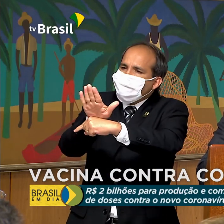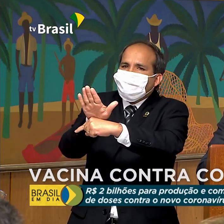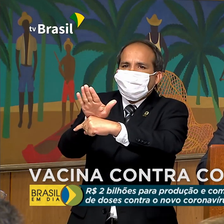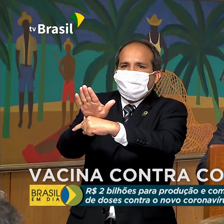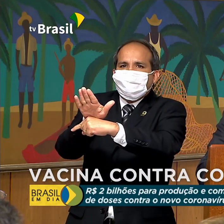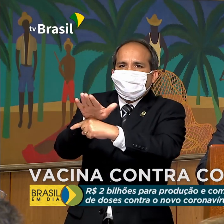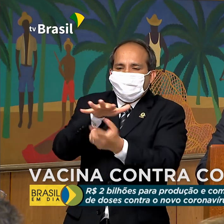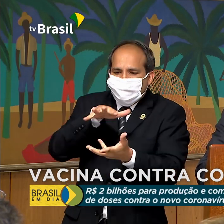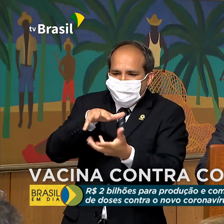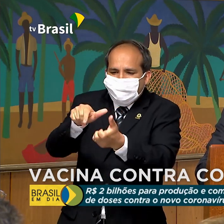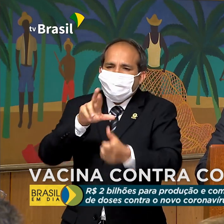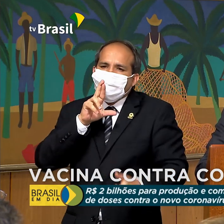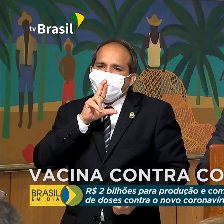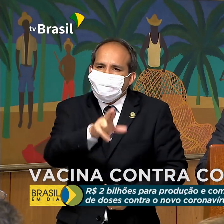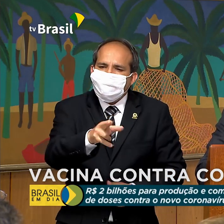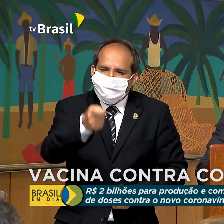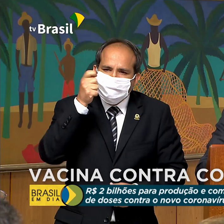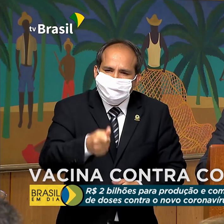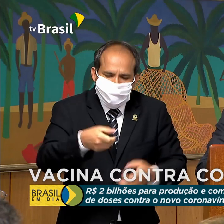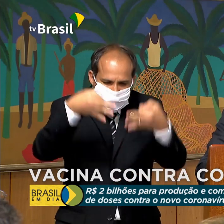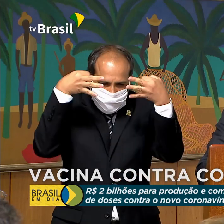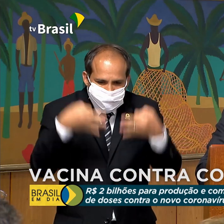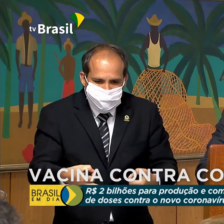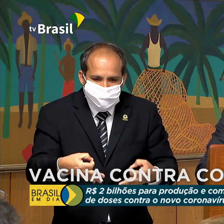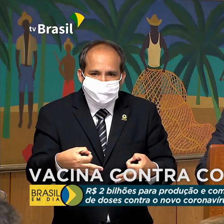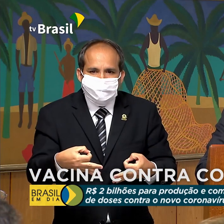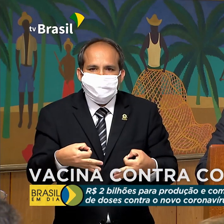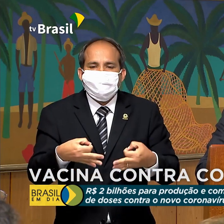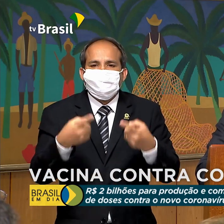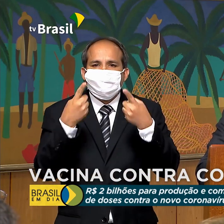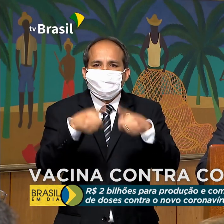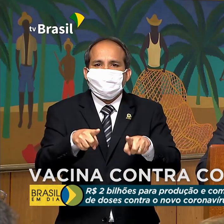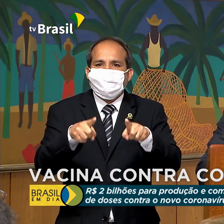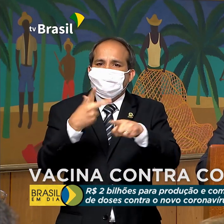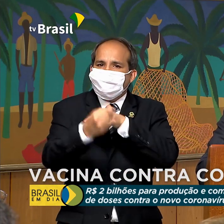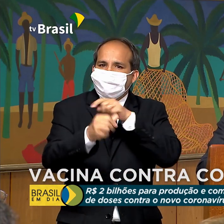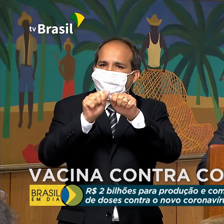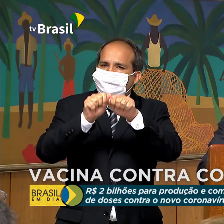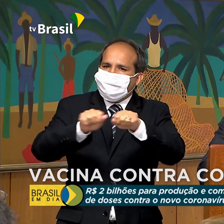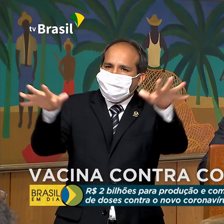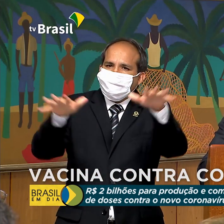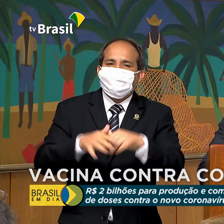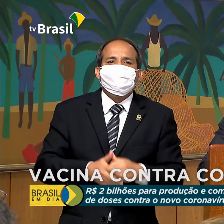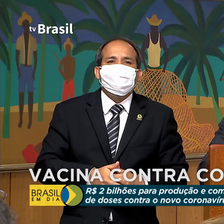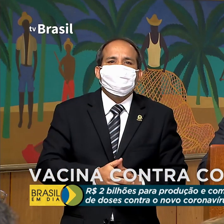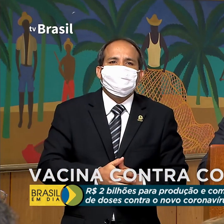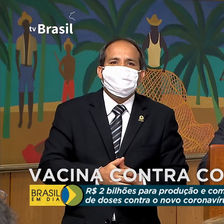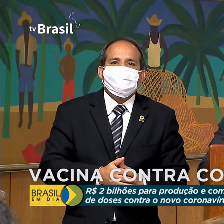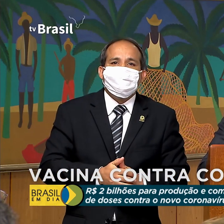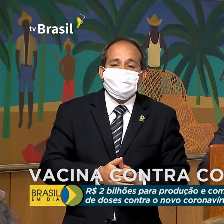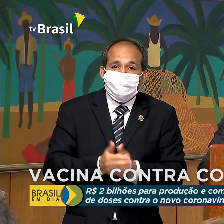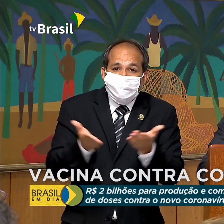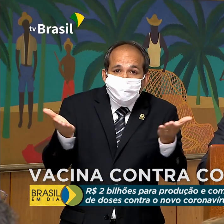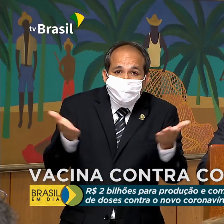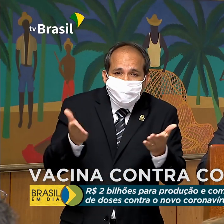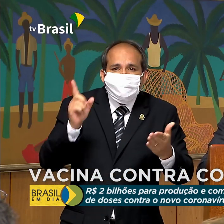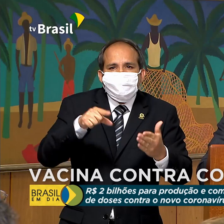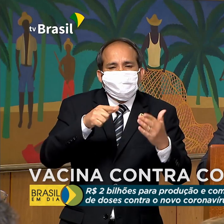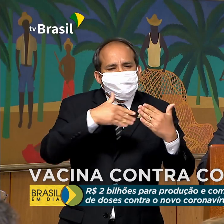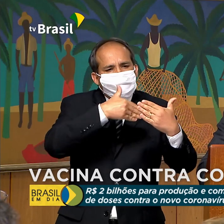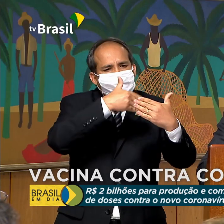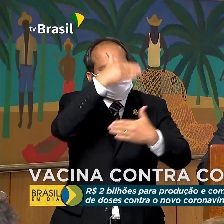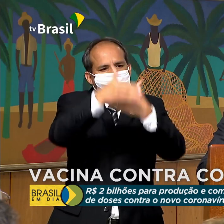desenvolvimento de uma resposta definitiva à pandemia. Considero que esse seja um avanço para o desenvolvimento de tecnologia